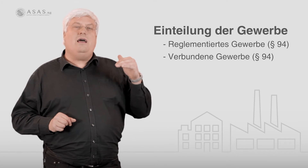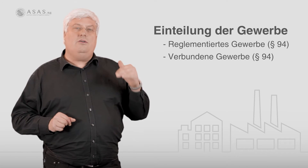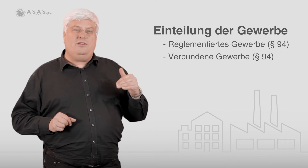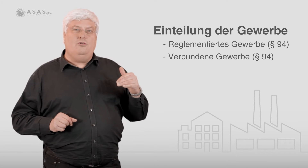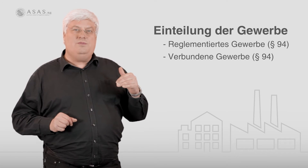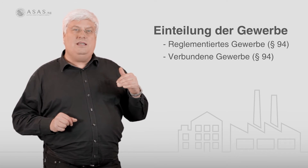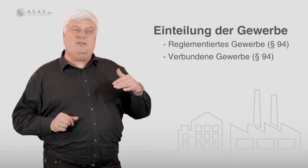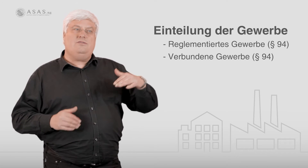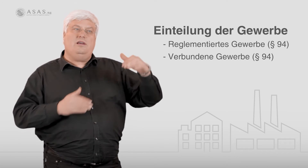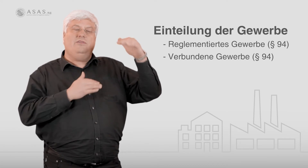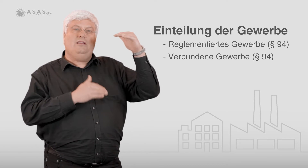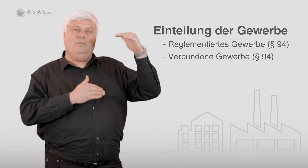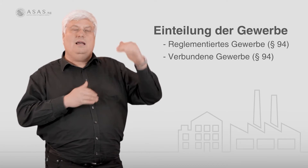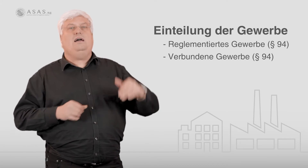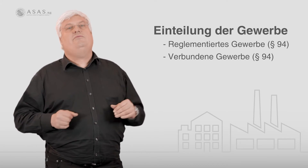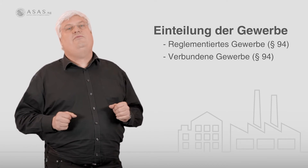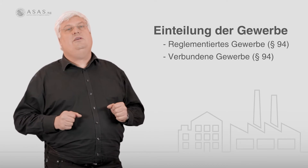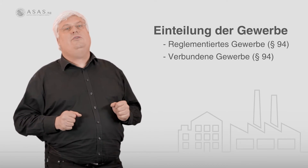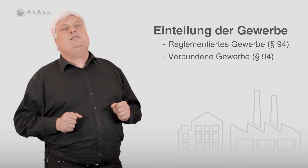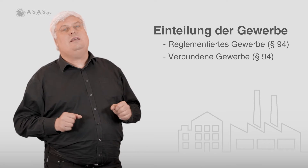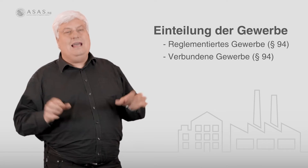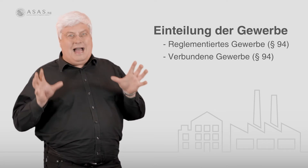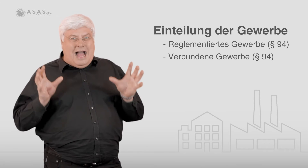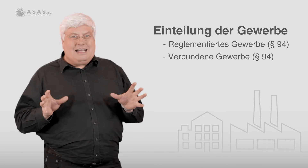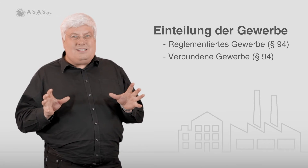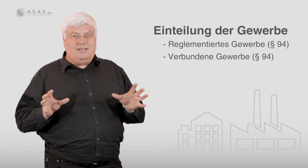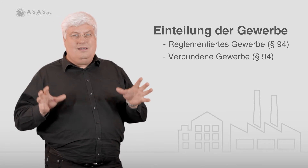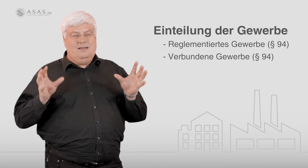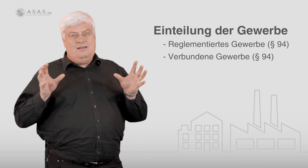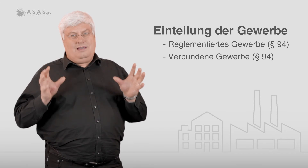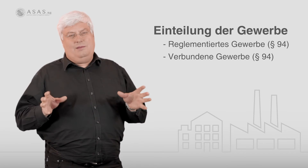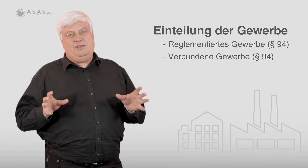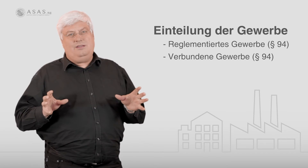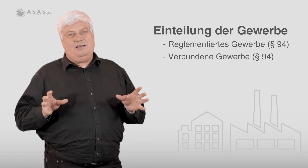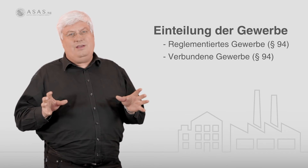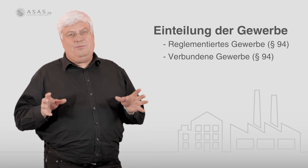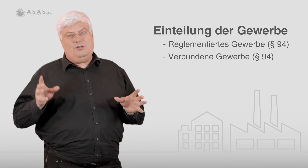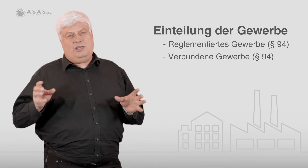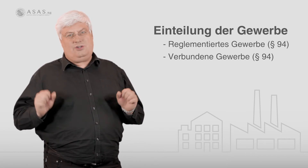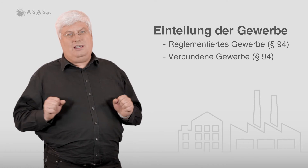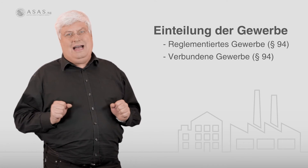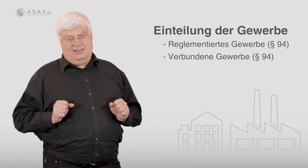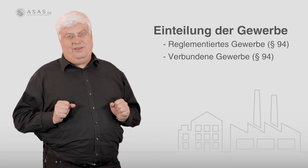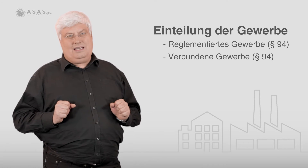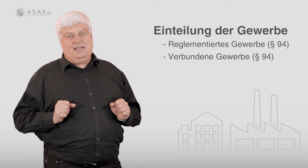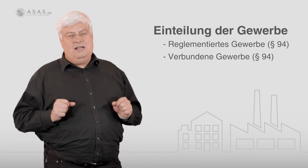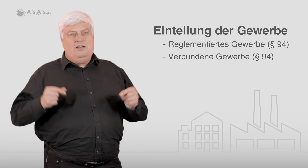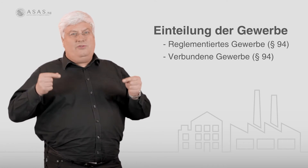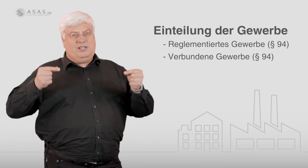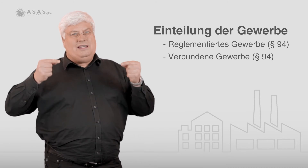aufgehoben sind. Also wir finden in § 94 80 reglementierte Gewerbe-Handwerke, von denen